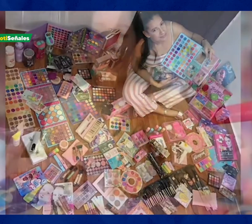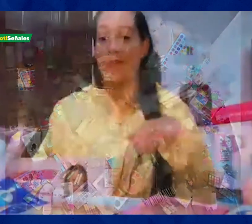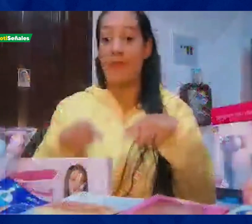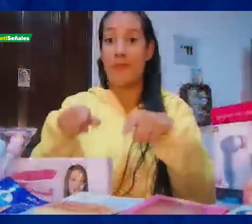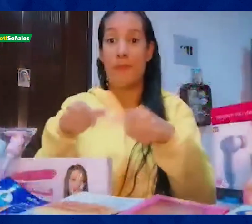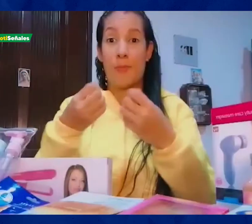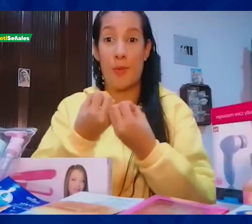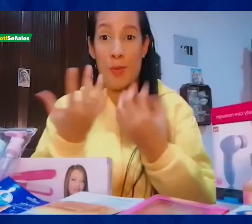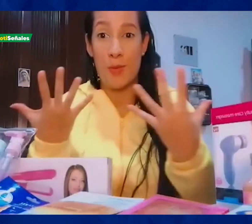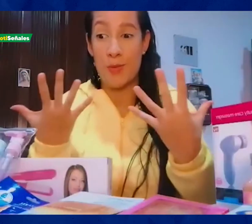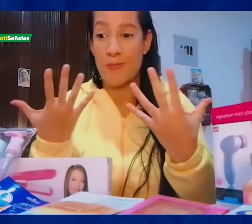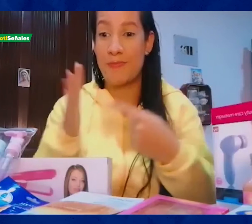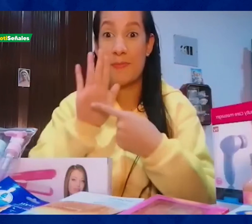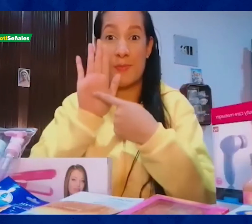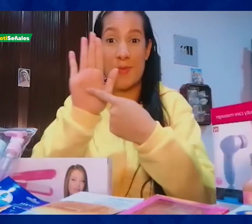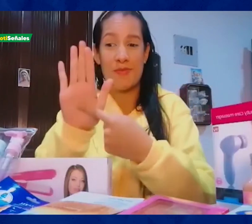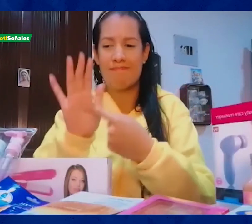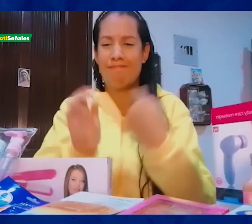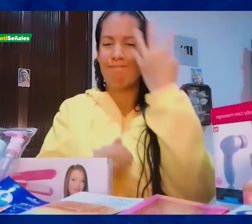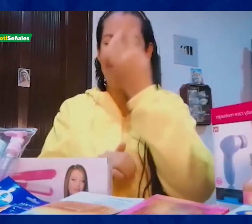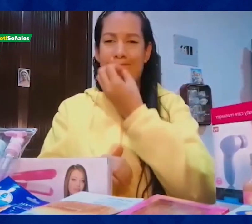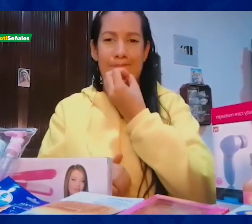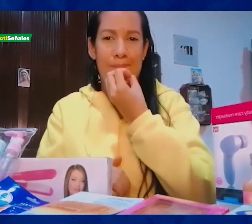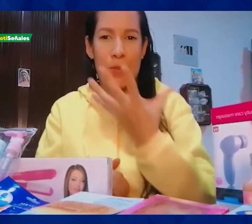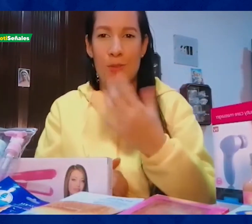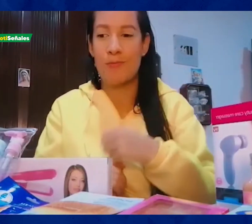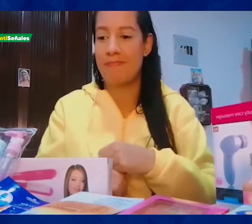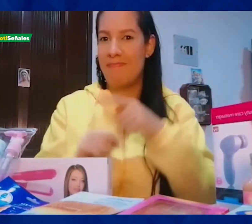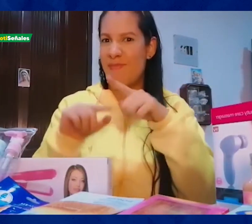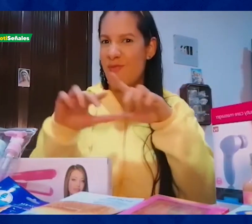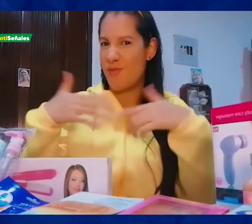Son muchos productos y son muy bellos. Por ejemplo, este.